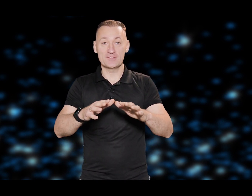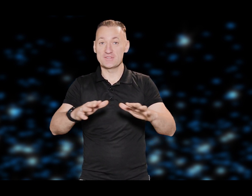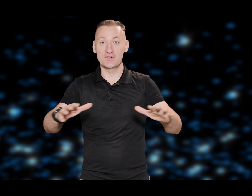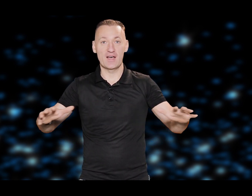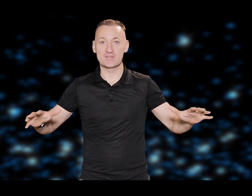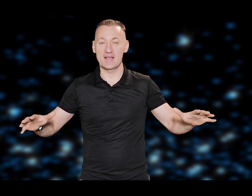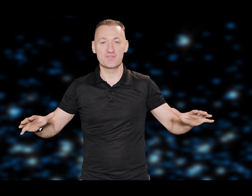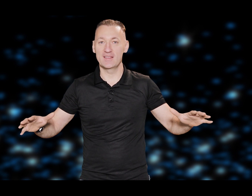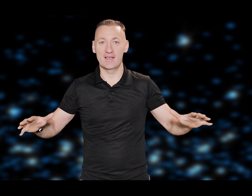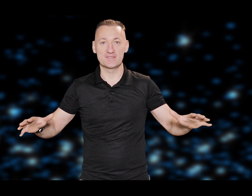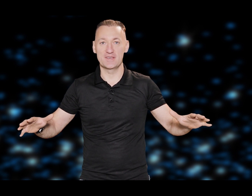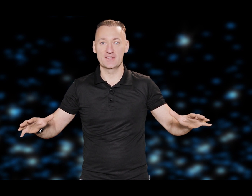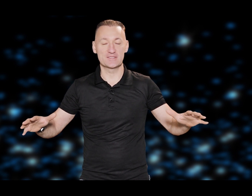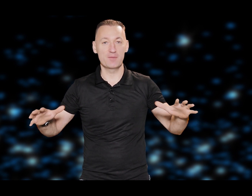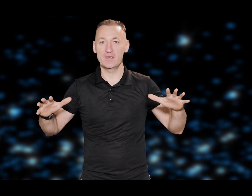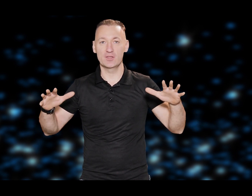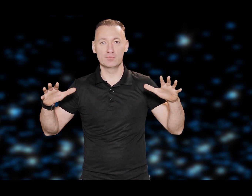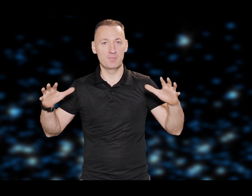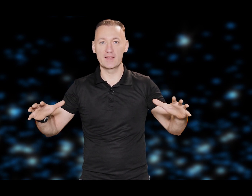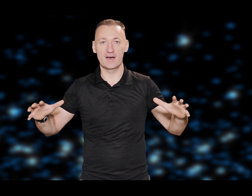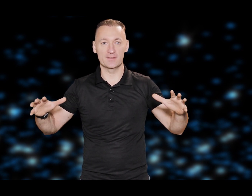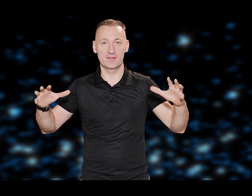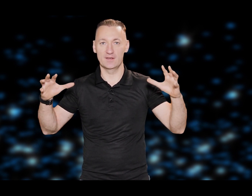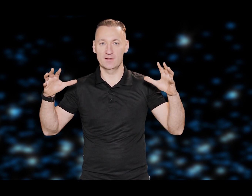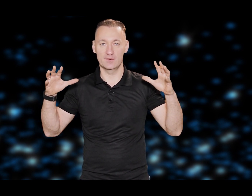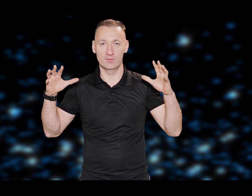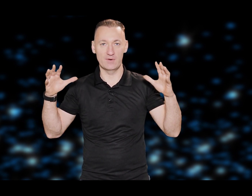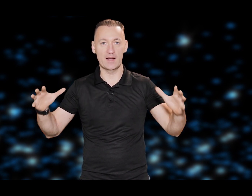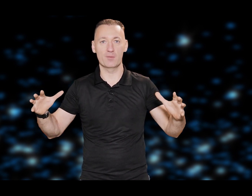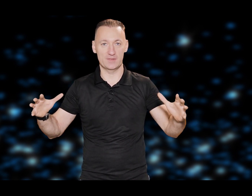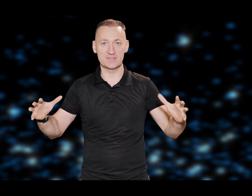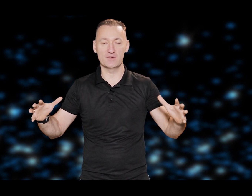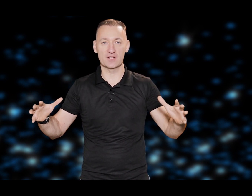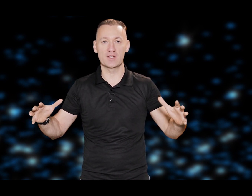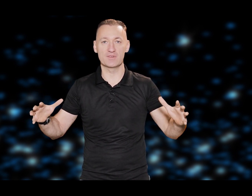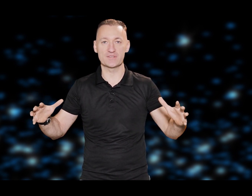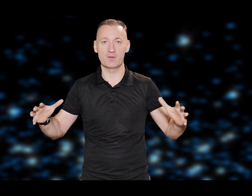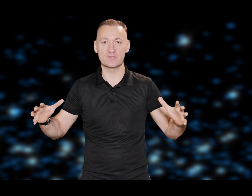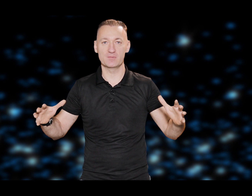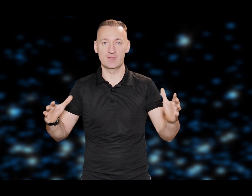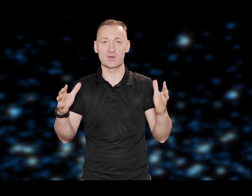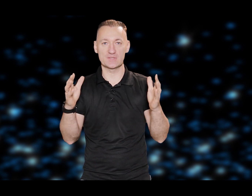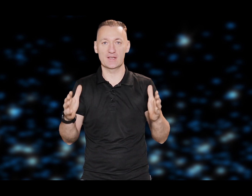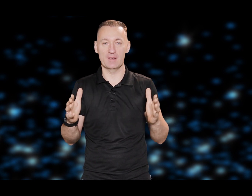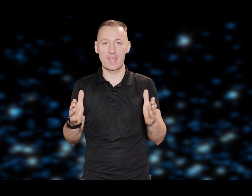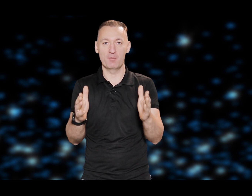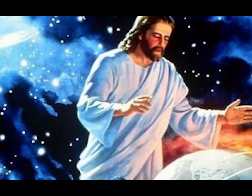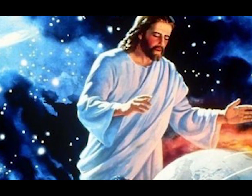visas cilvēkus redz vienlaicīgi. Septiņi miljārdi un vairāk pat tie cilvēki šeit ir zemes. Bet Dievs saka, man